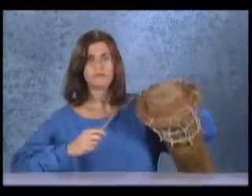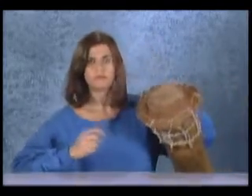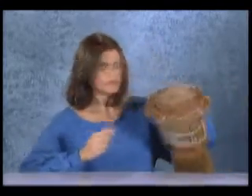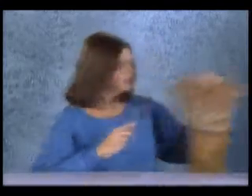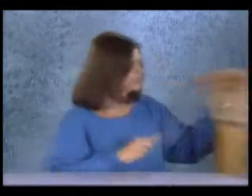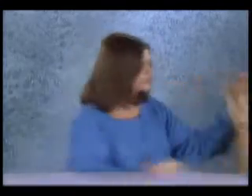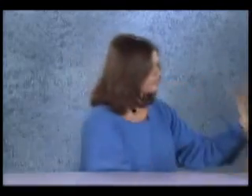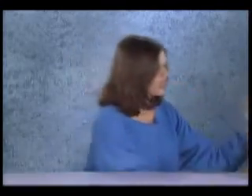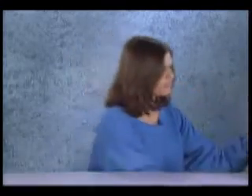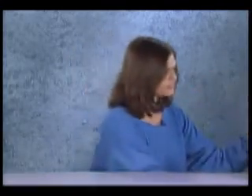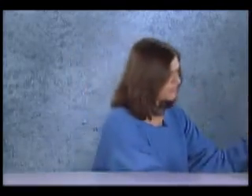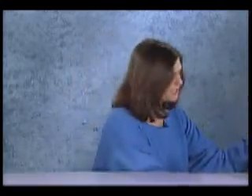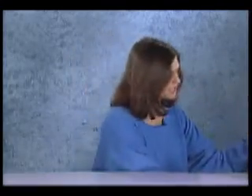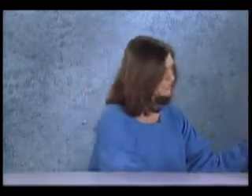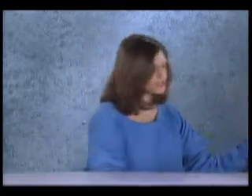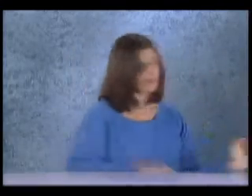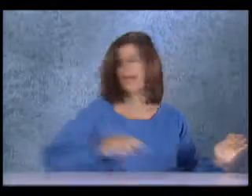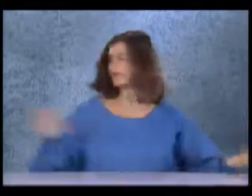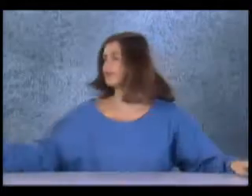E os chucalhos mais ritmados.